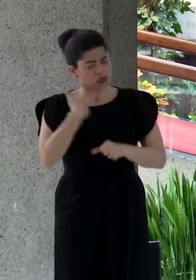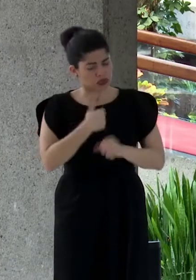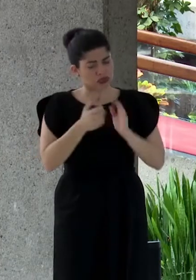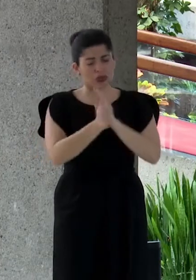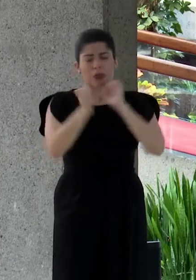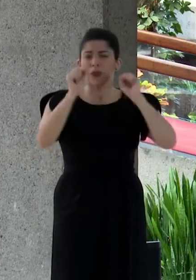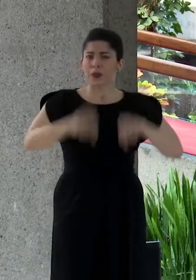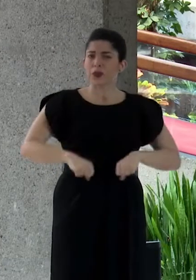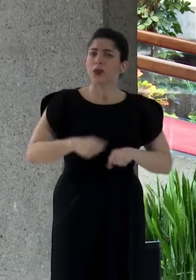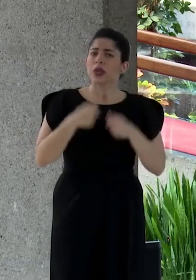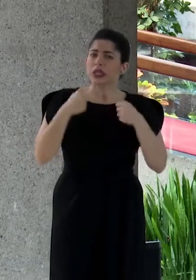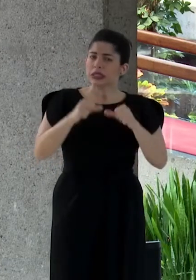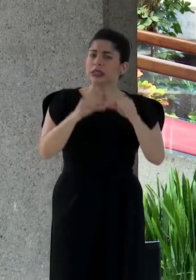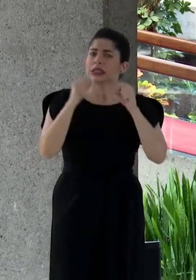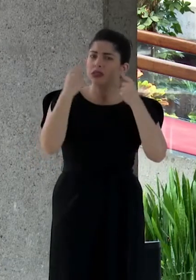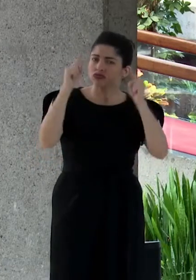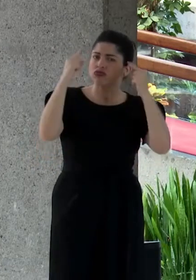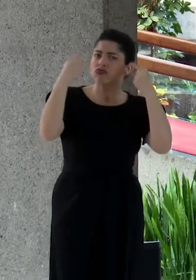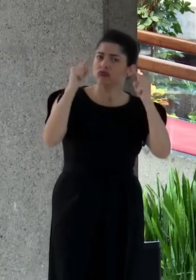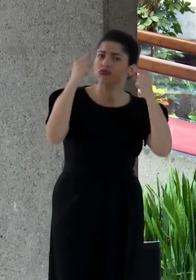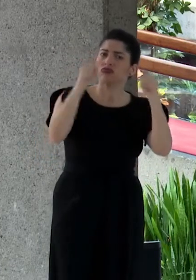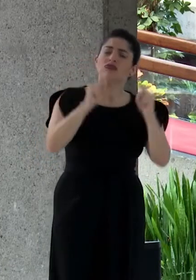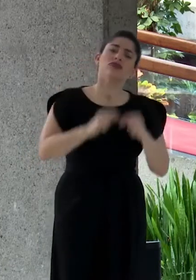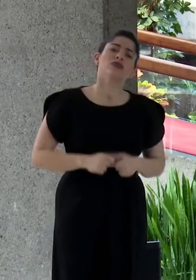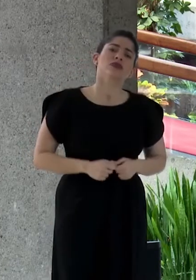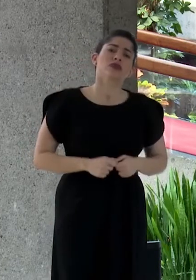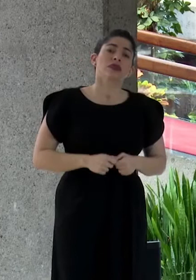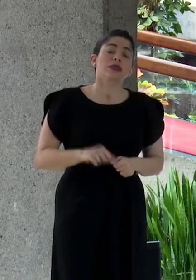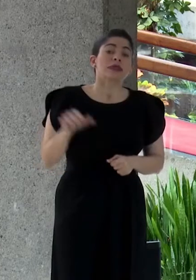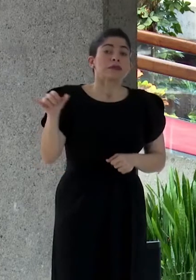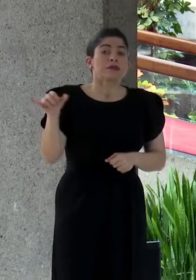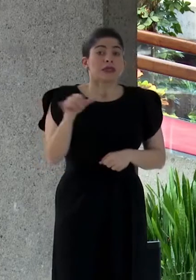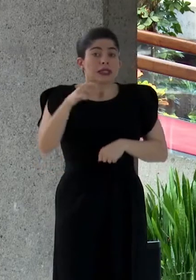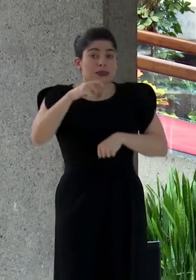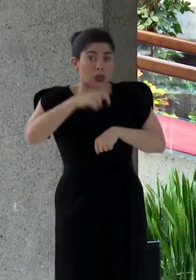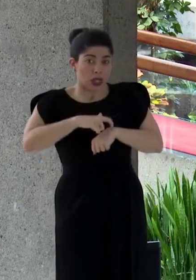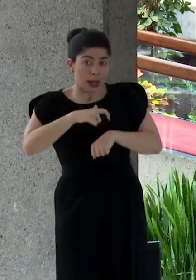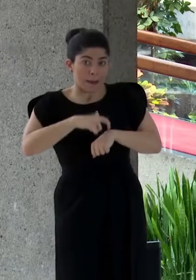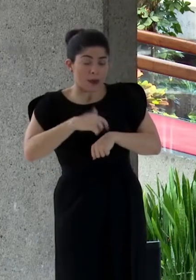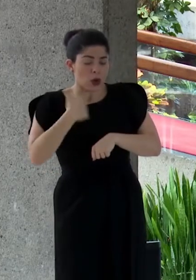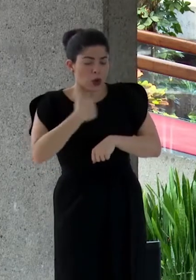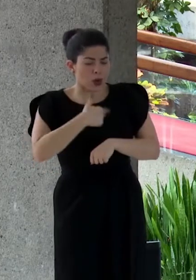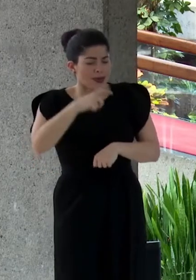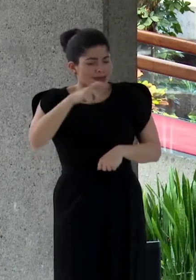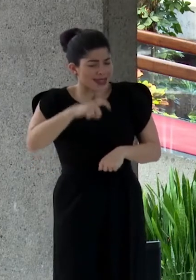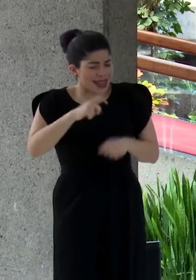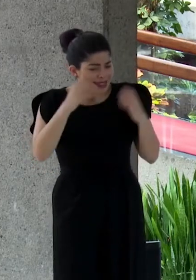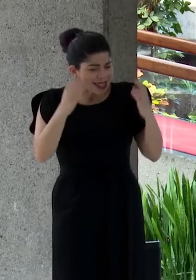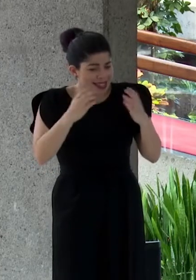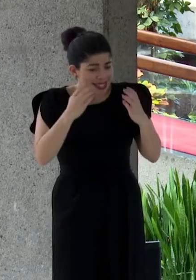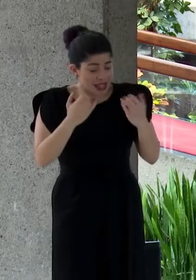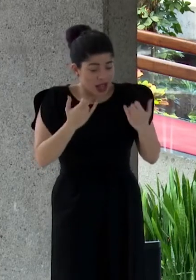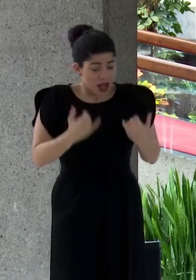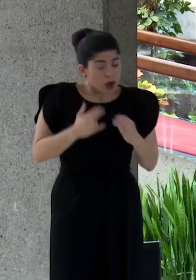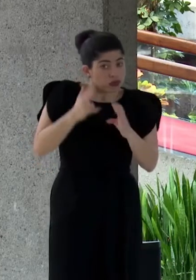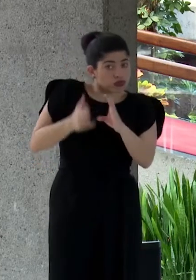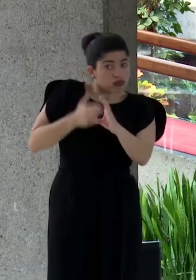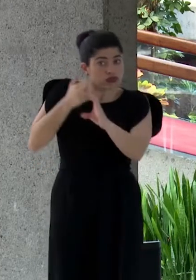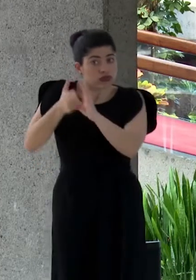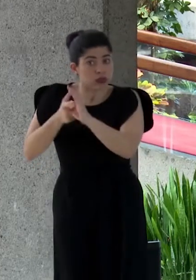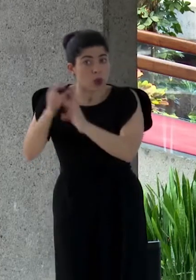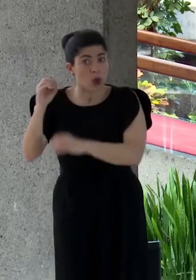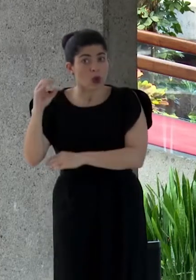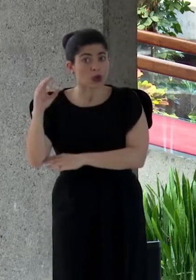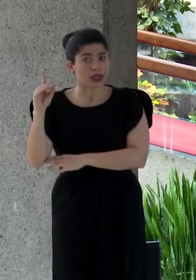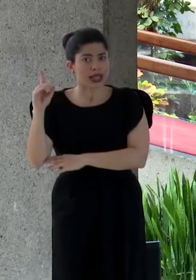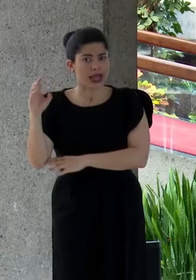capaces de seguir logrando. Al mismo tiempo, tenemos que celebrar nuestro ingreso en la OCDE con